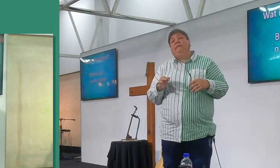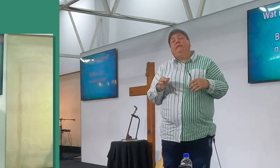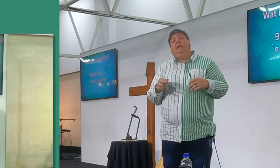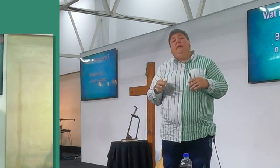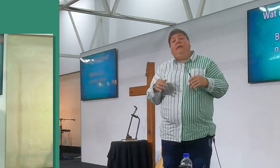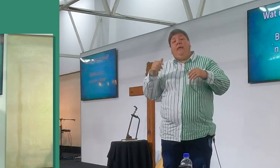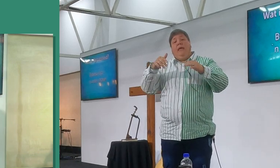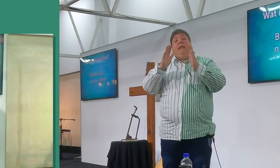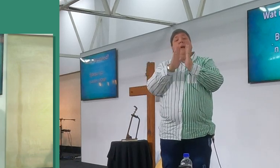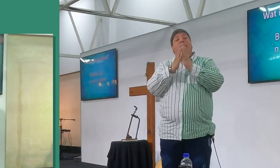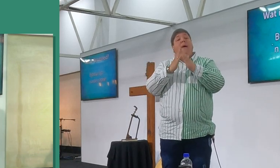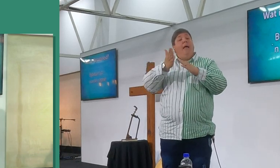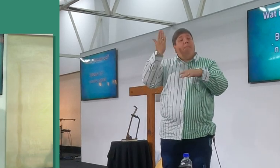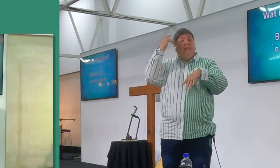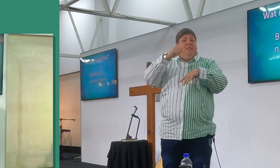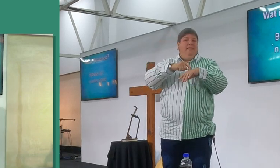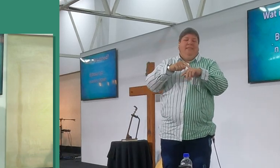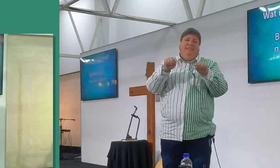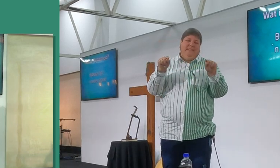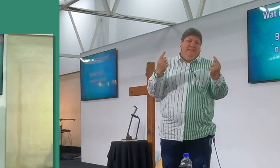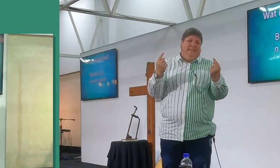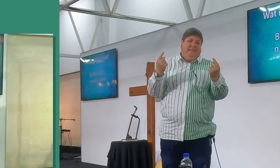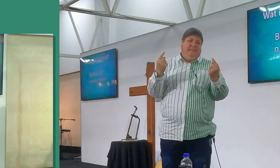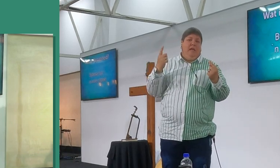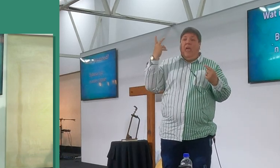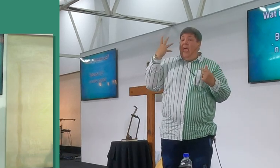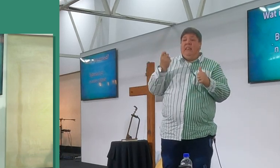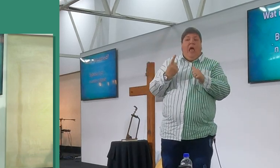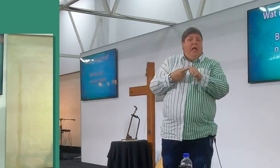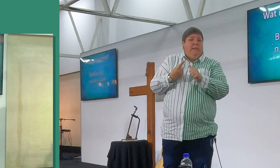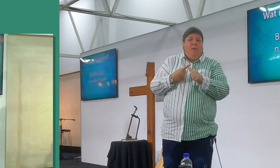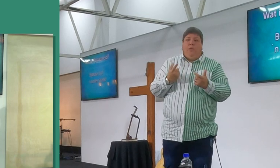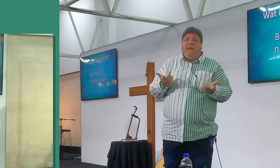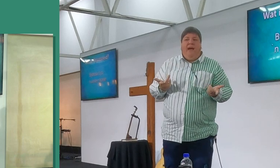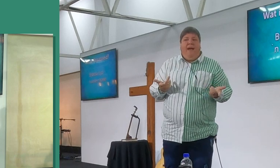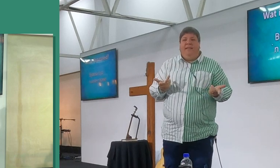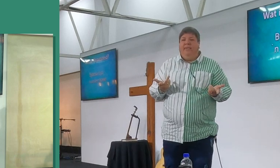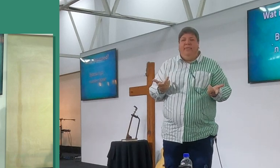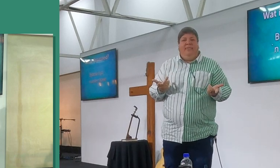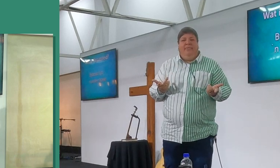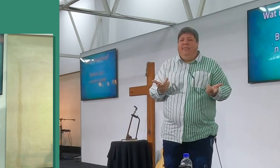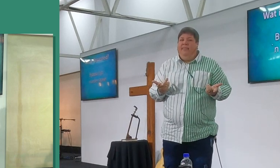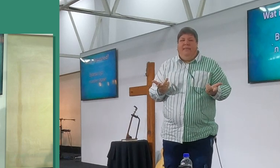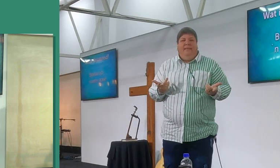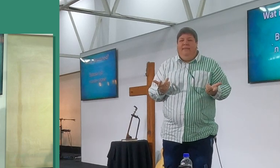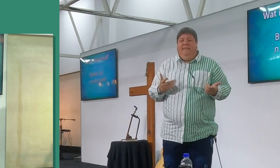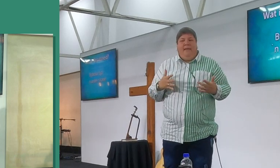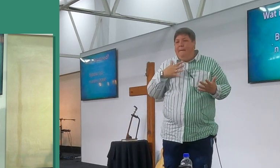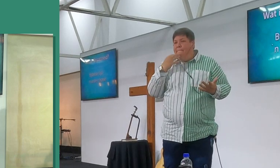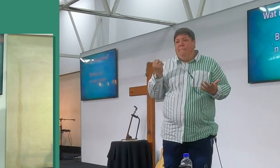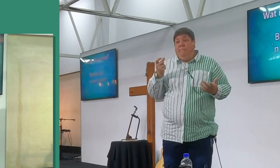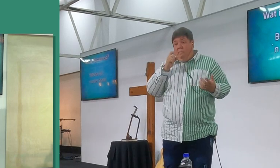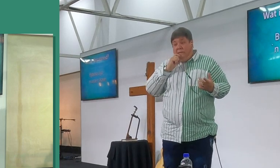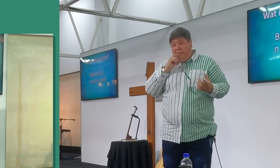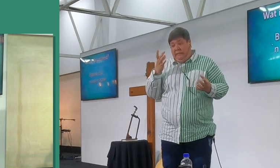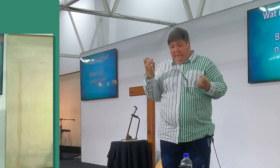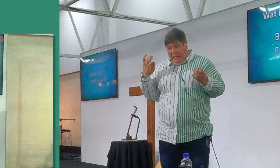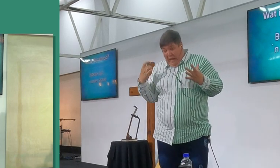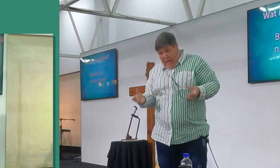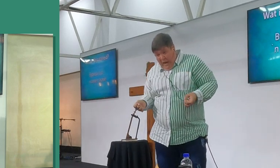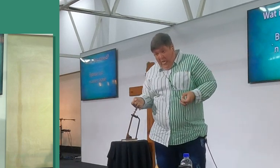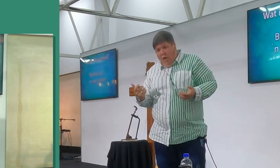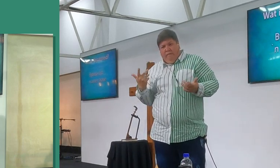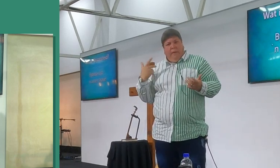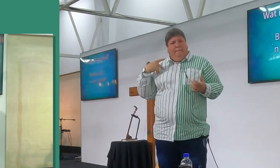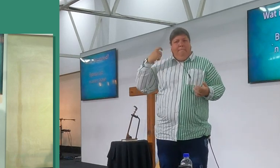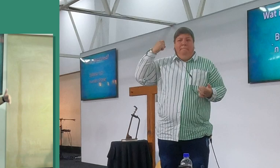dat, in die bybelse tyd was dit aan een story, hulle het nie antibiotika gehad nie, en wat gebeur het, is mense het seer gekry, hulle het nie besef